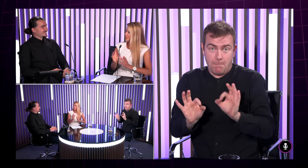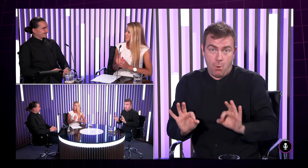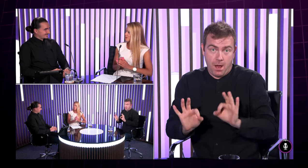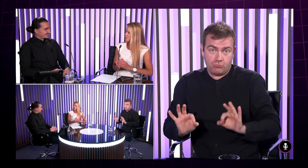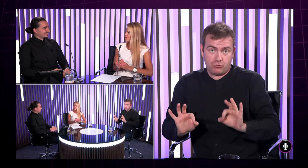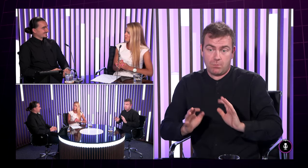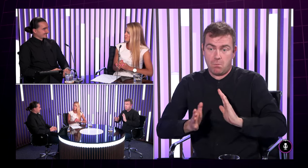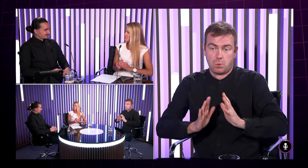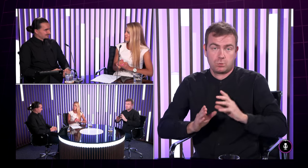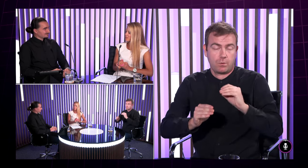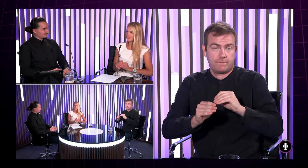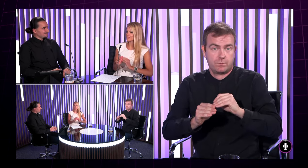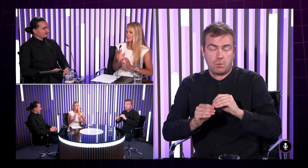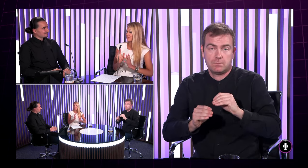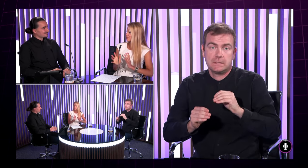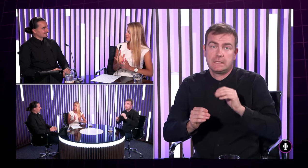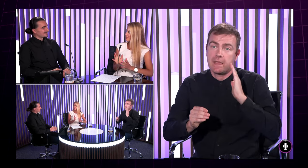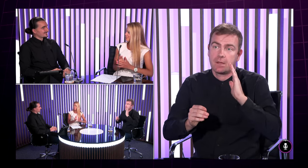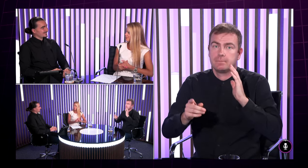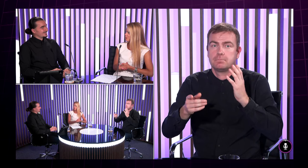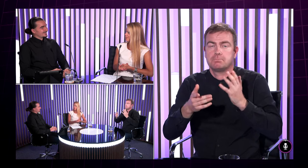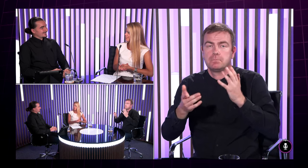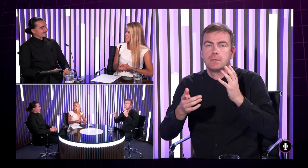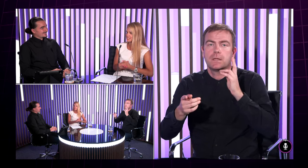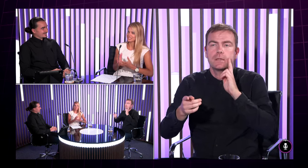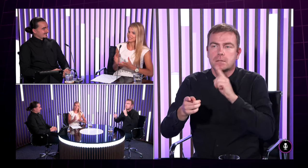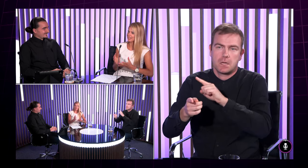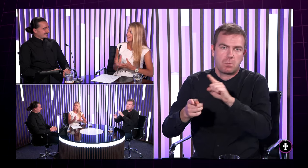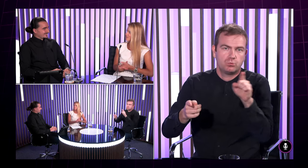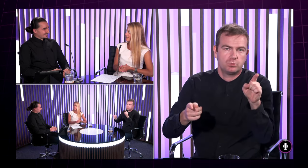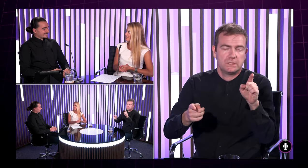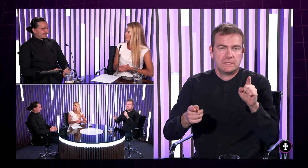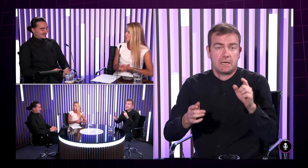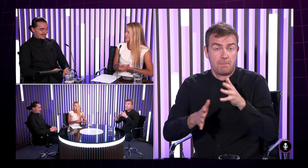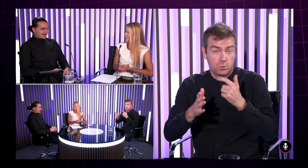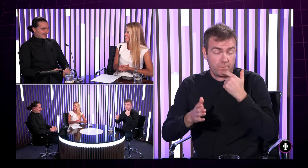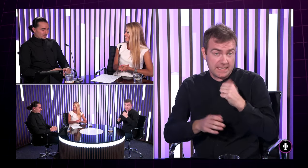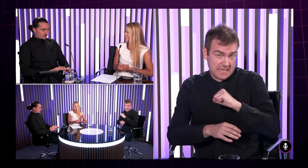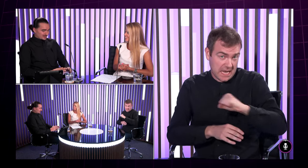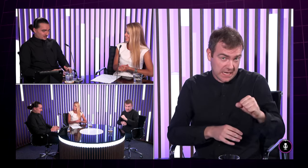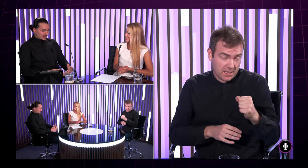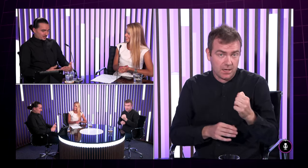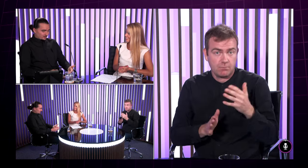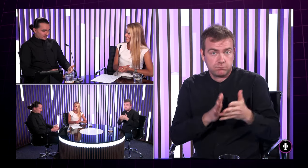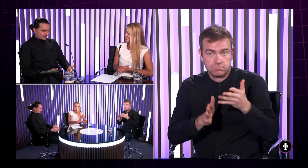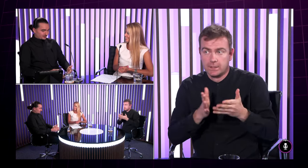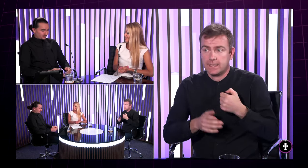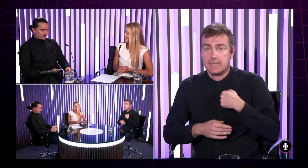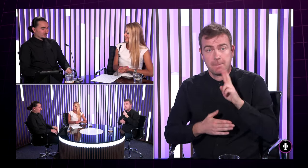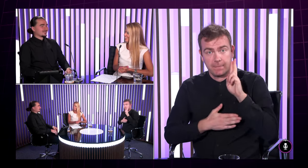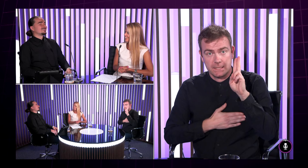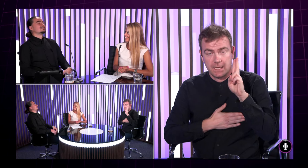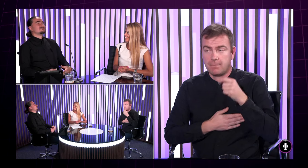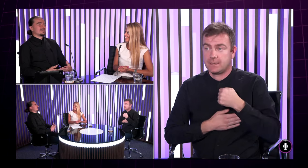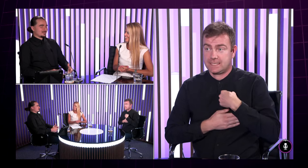posunkujú taktiež majú nejakú požadovanú rýchlosť aby to vnímali tí ľudia vlastne a stíhali naozaj čítať akože priznám sa že napriek tomu že som teda v